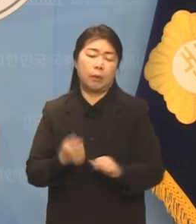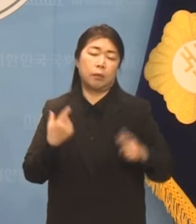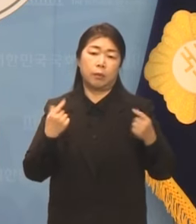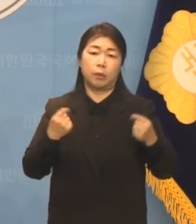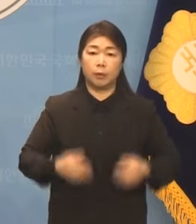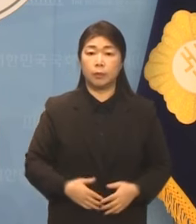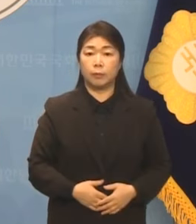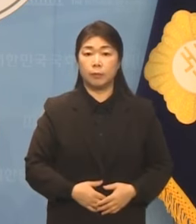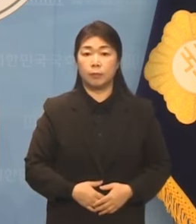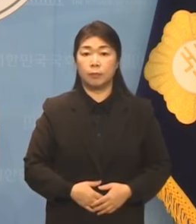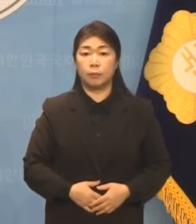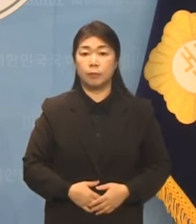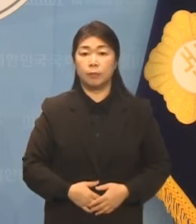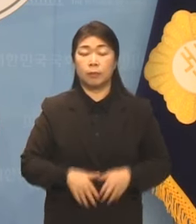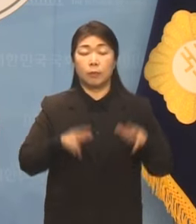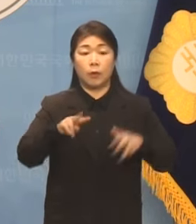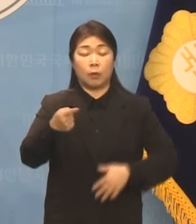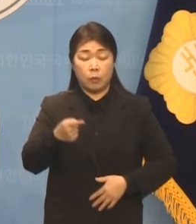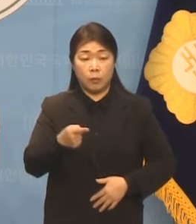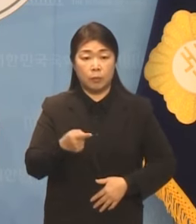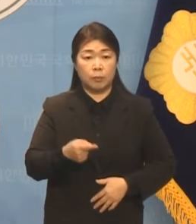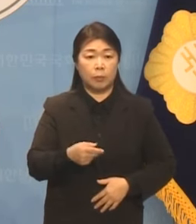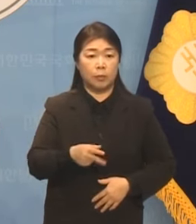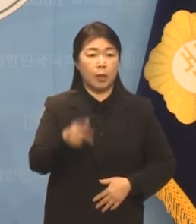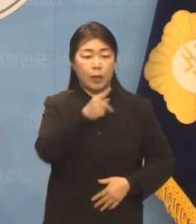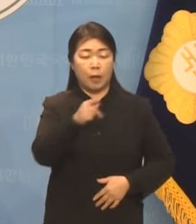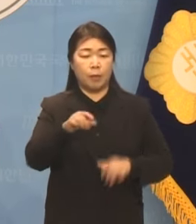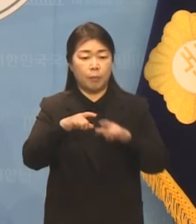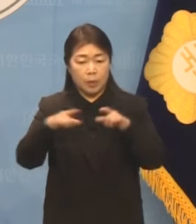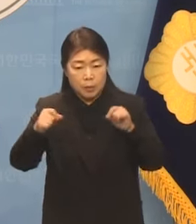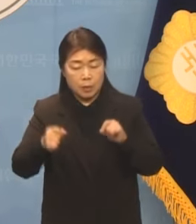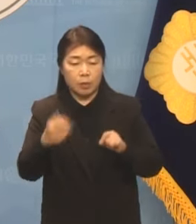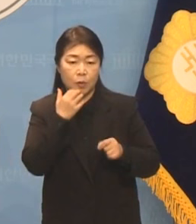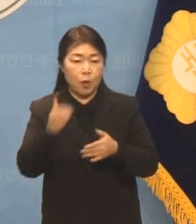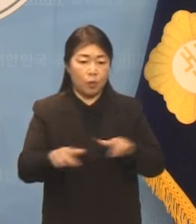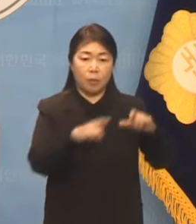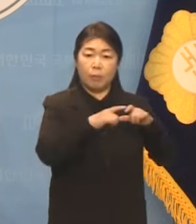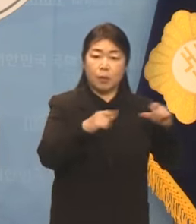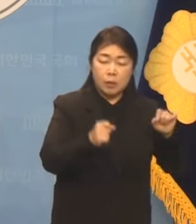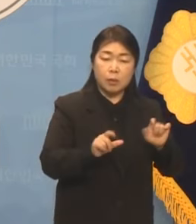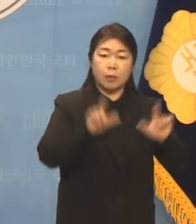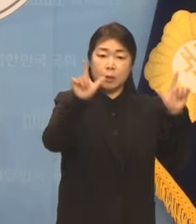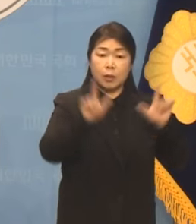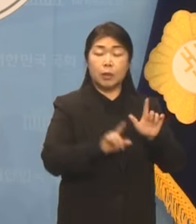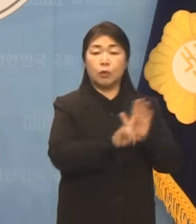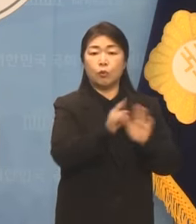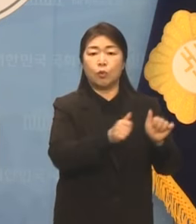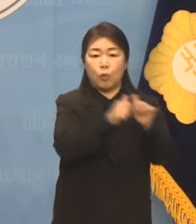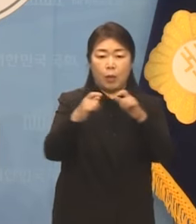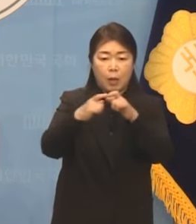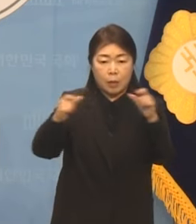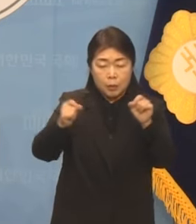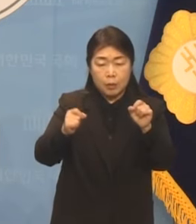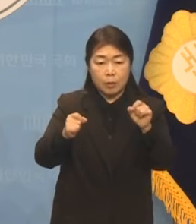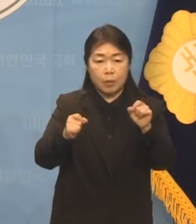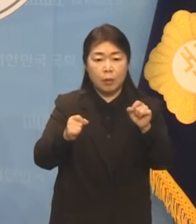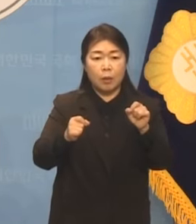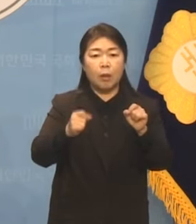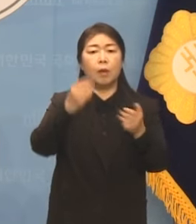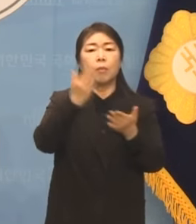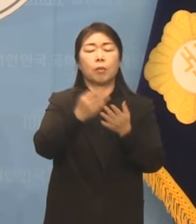지금이라도 늦지 않았습니다. K-패스, 더경기패스, 기후동행카드를 뛰어넘는 수도권